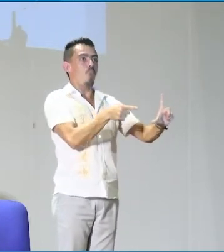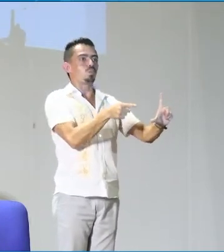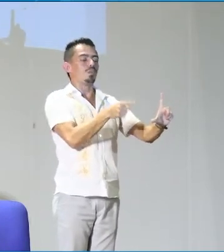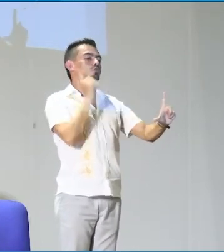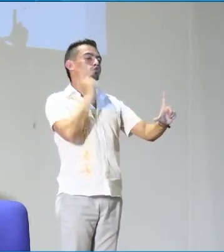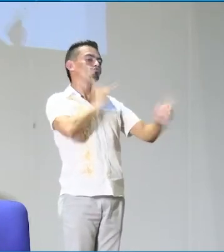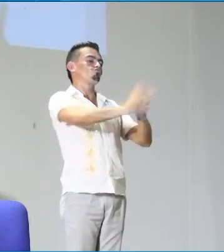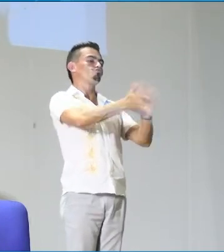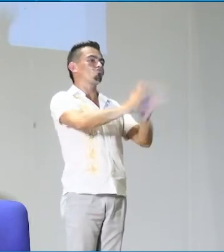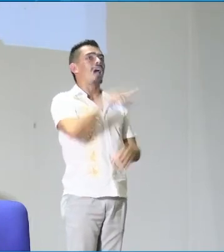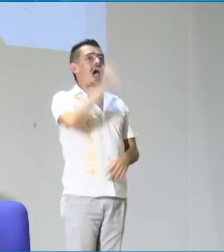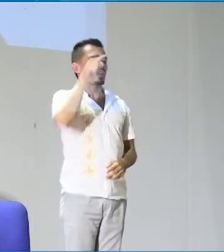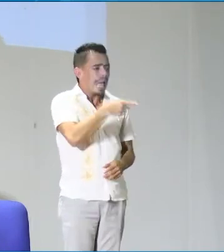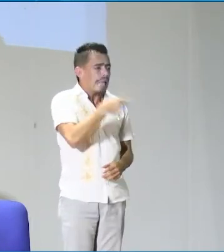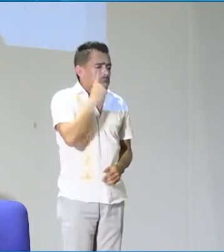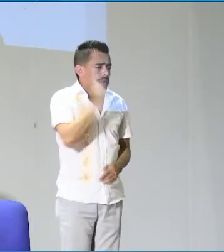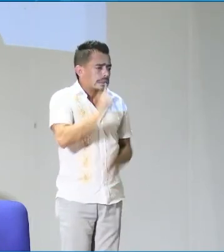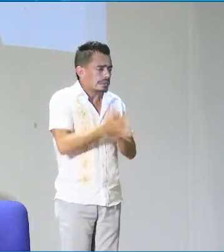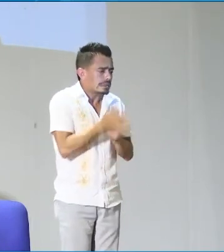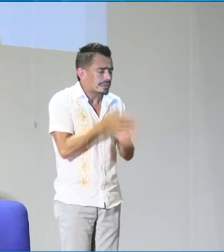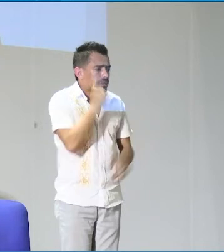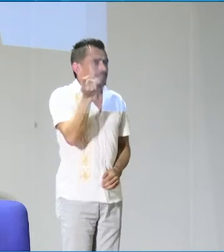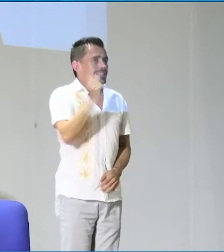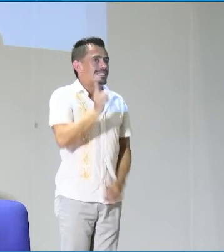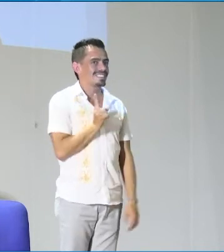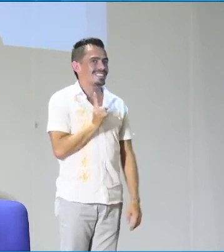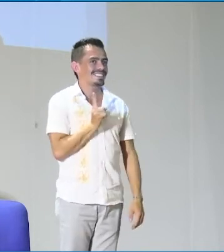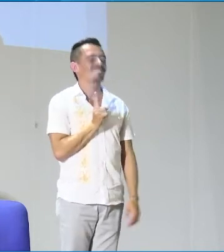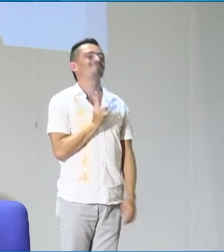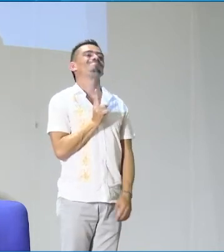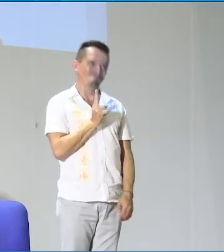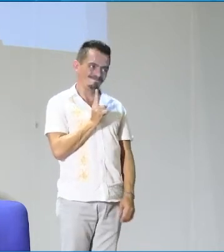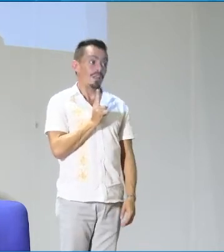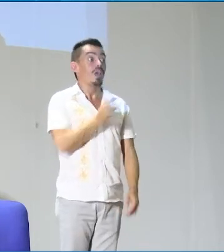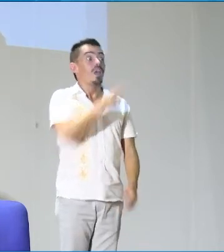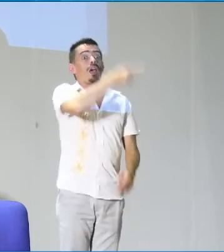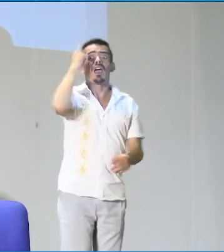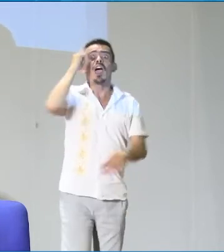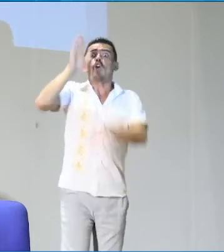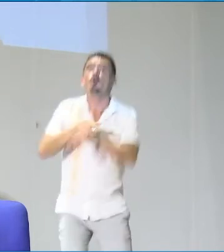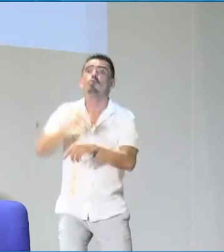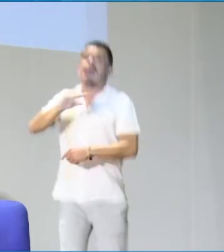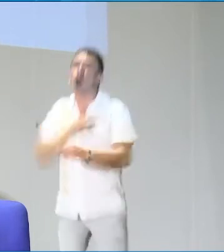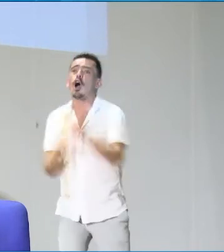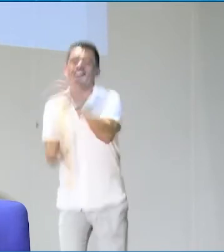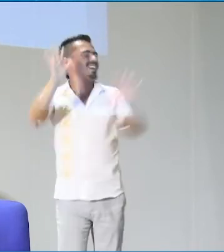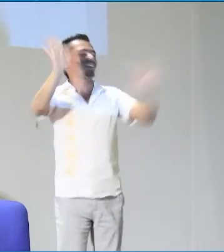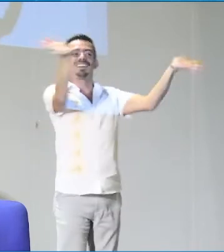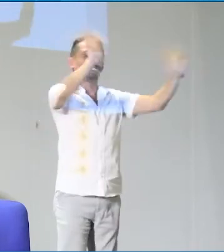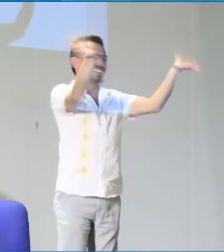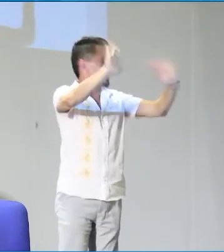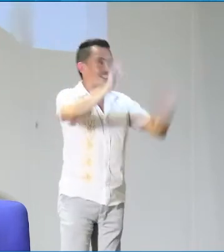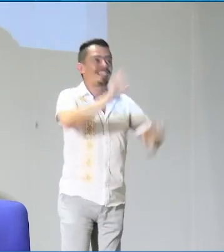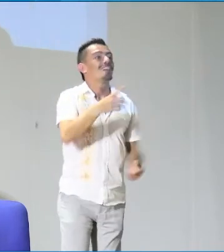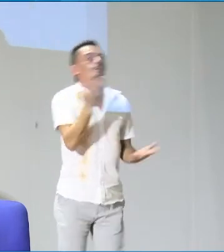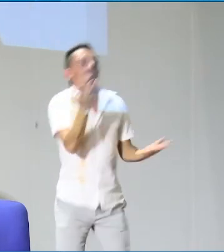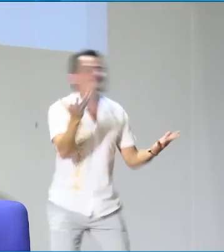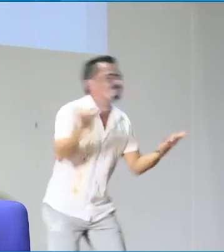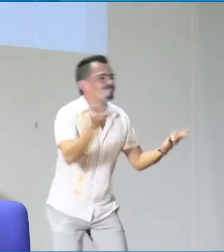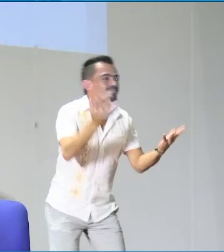en el ICFES, en el examen del ICFES, ¿sí? Hay algunas personas que dicen, caramba, ese video del examen del ICFES, no lo